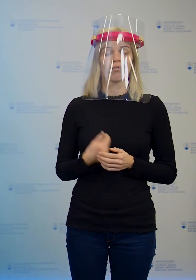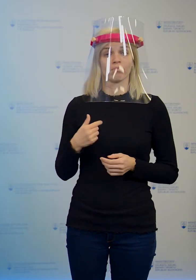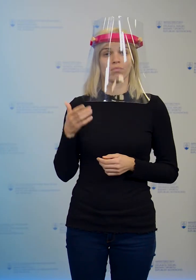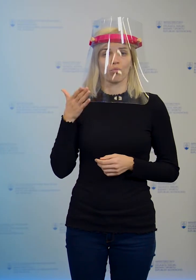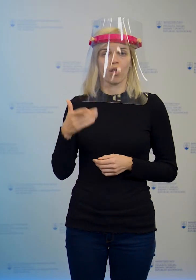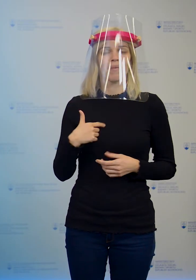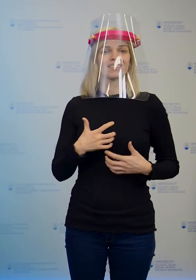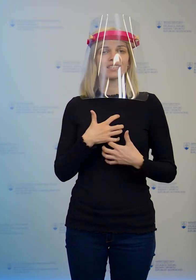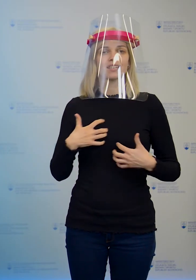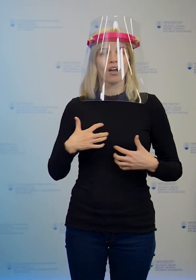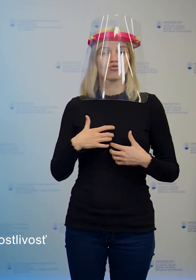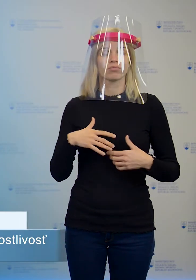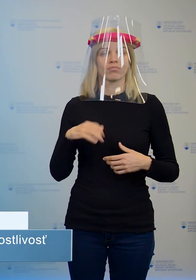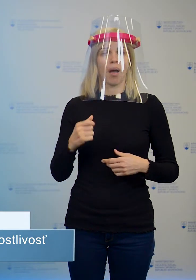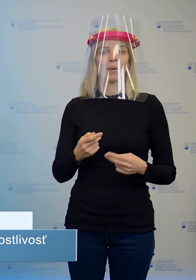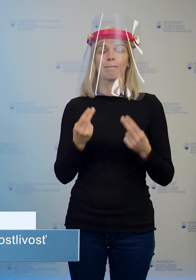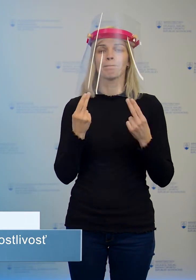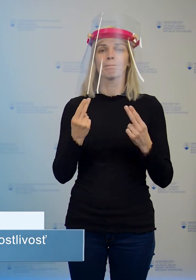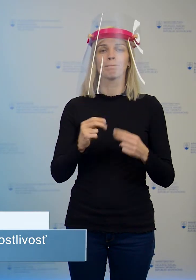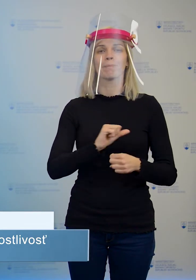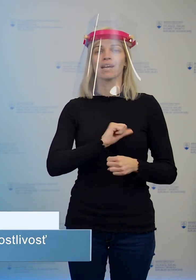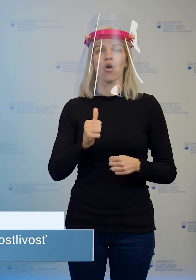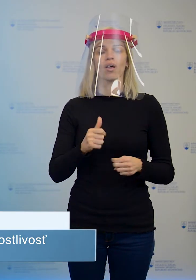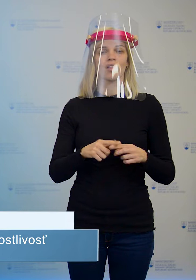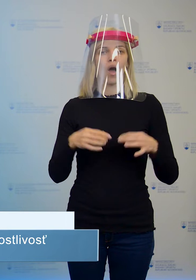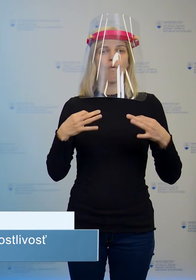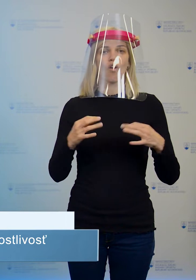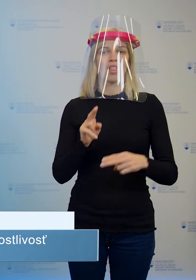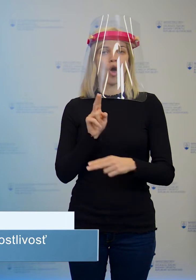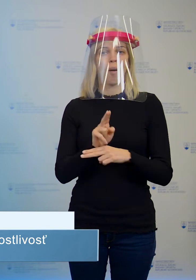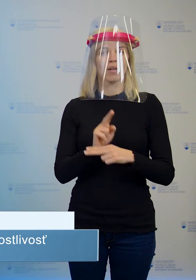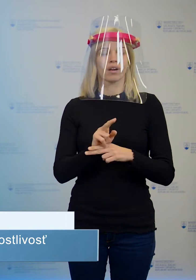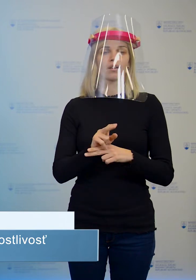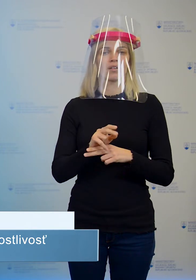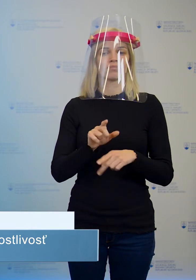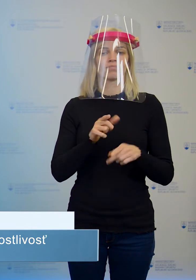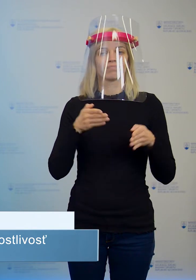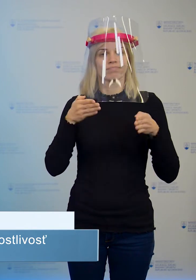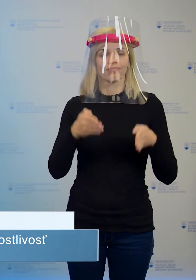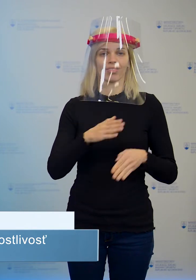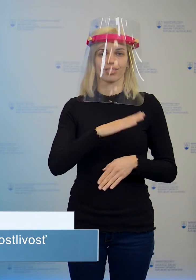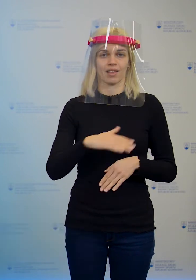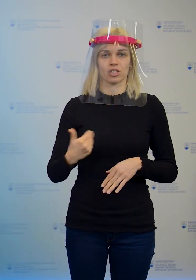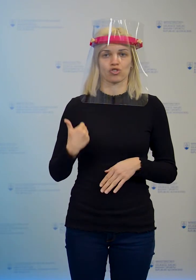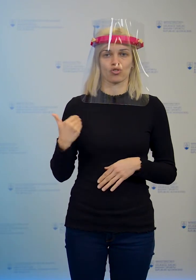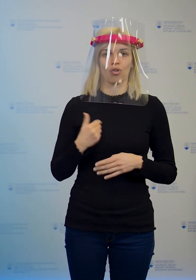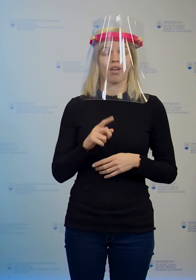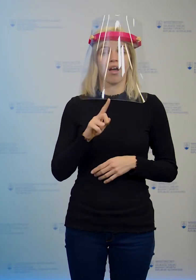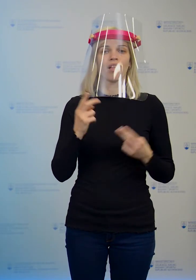naozaj snažiť, aby tou prioritou pri uvoľňovaní opatrení naozaj boli deti a školy, ale